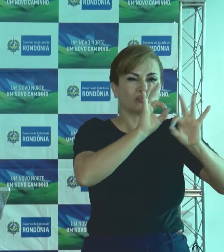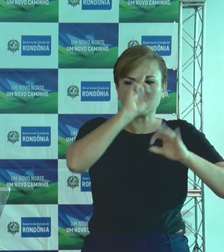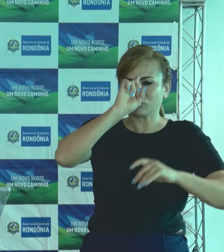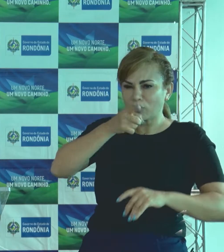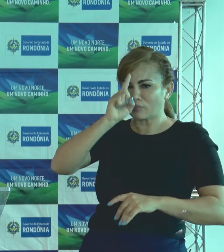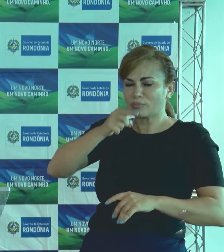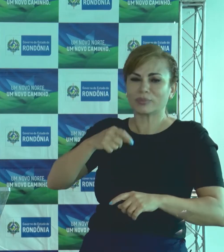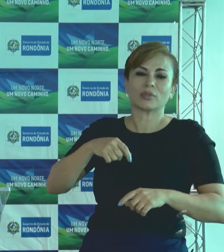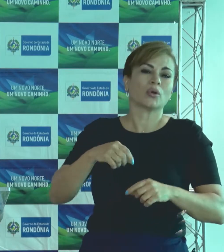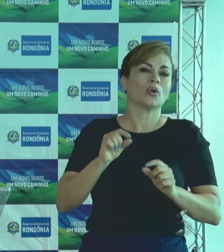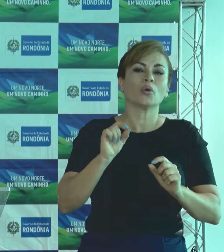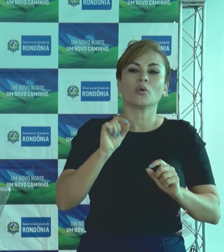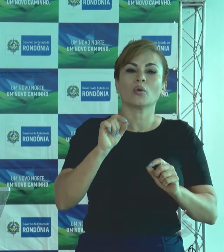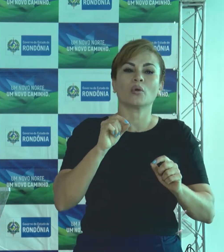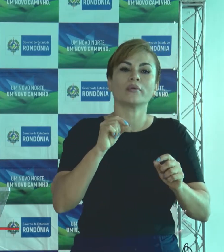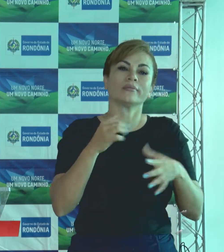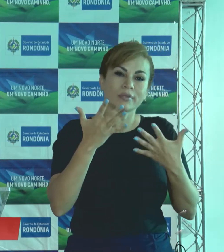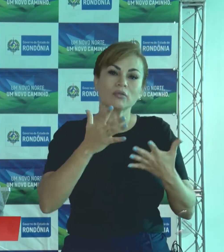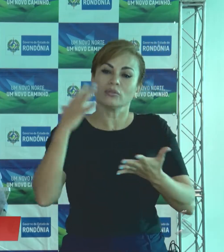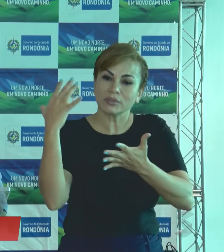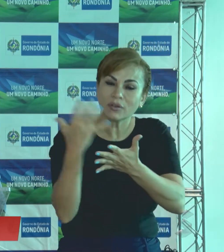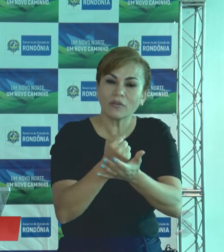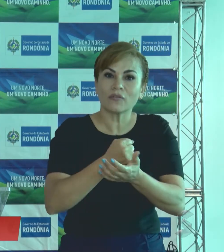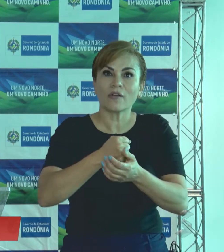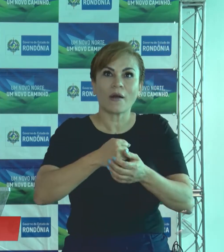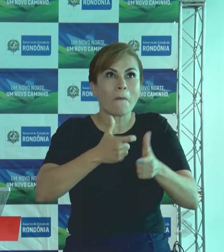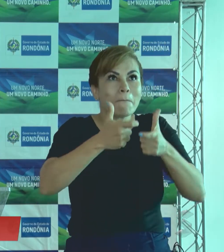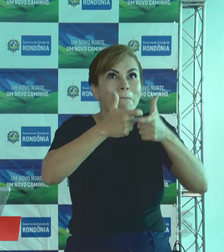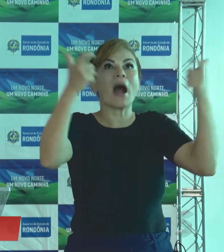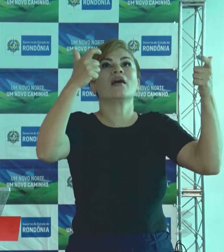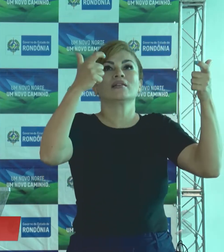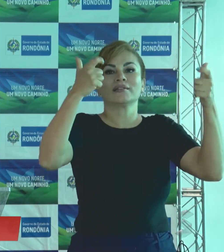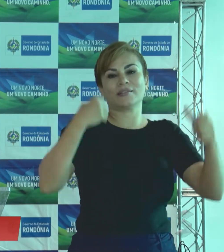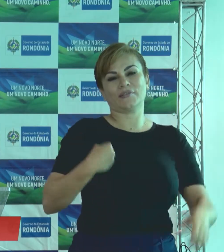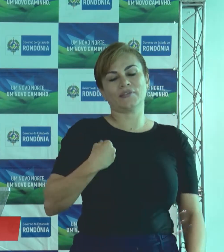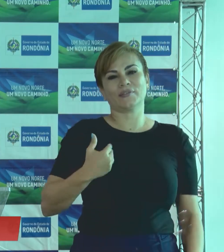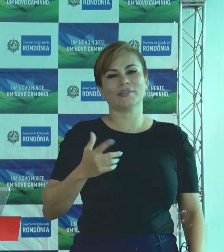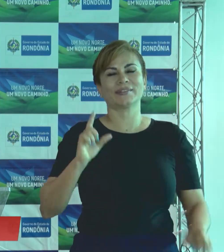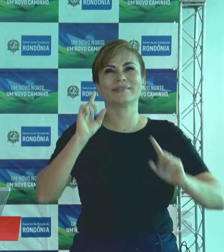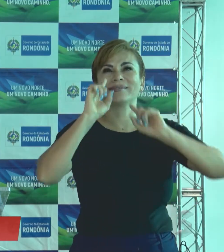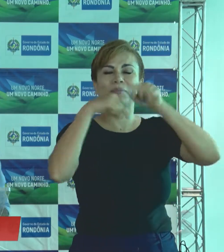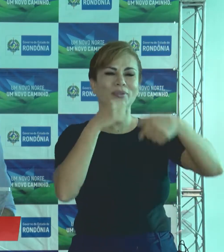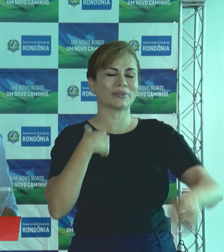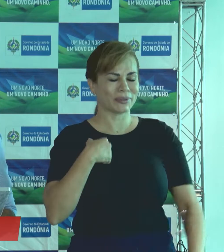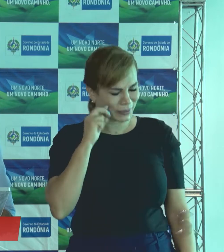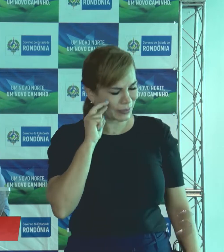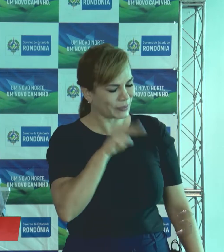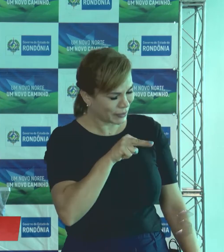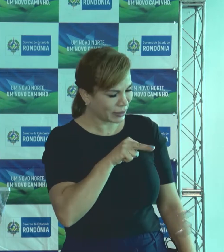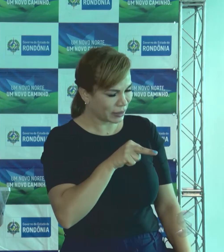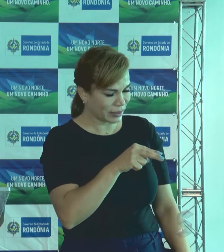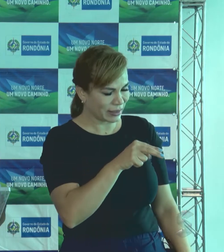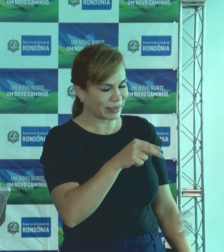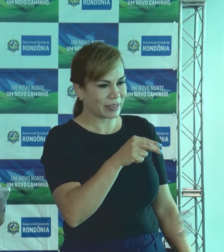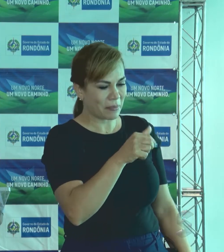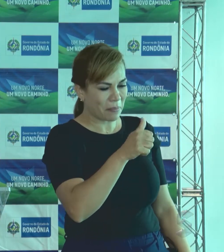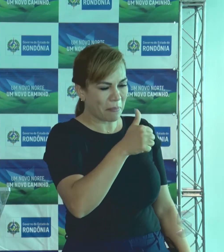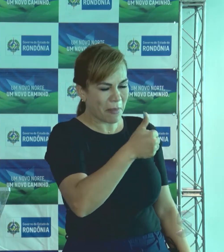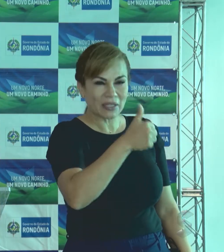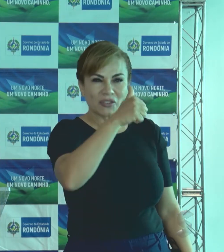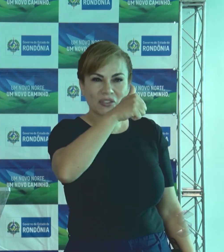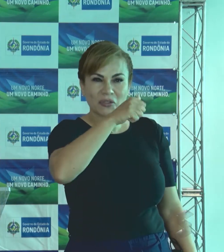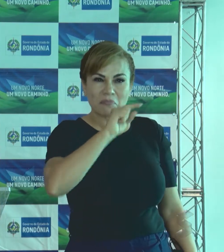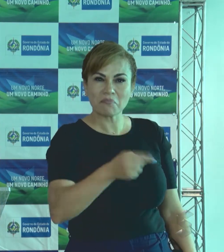necessário para salvar o máximo possível de vidas, mas quando eu vejo 1.675 casos novos em 24 horas, não tem